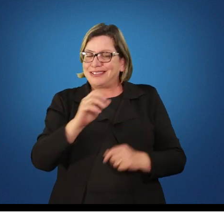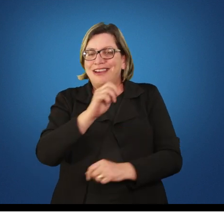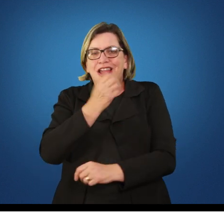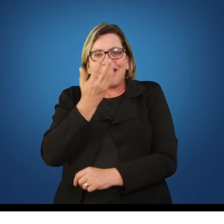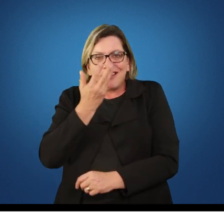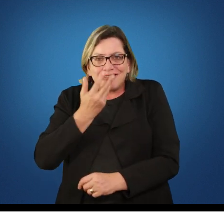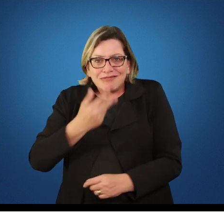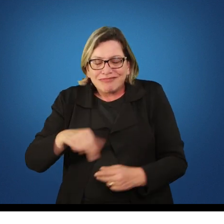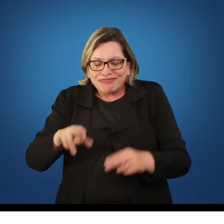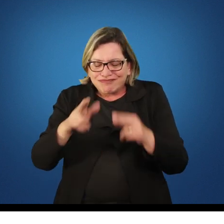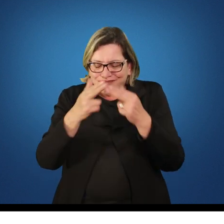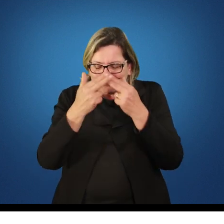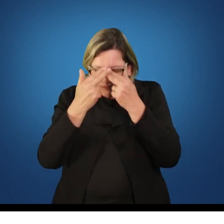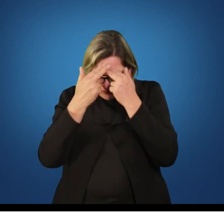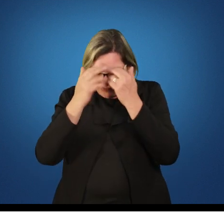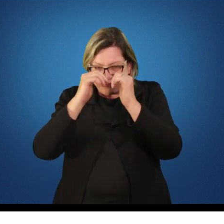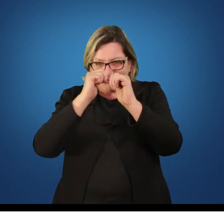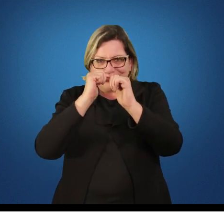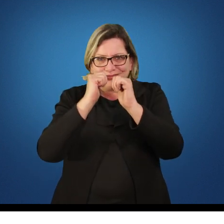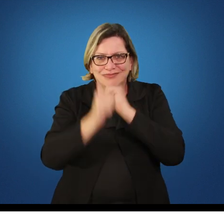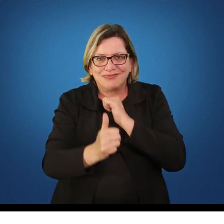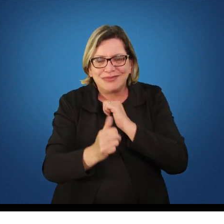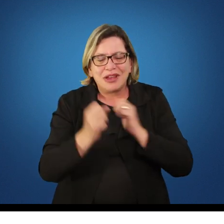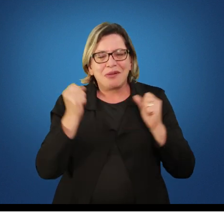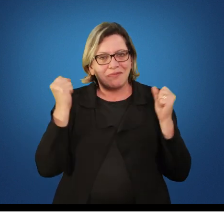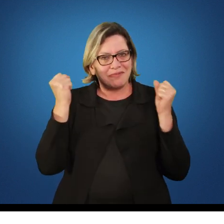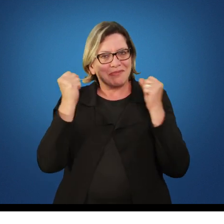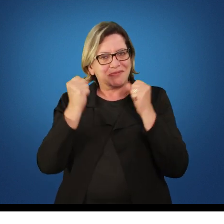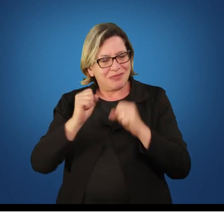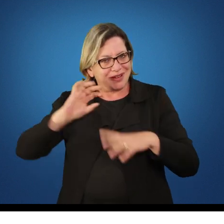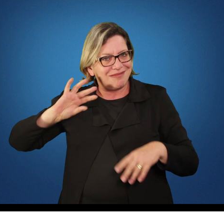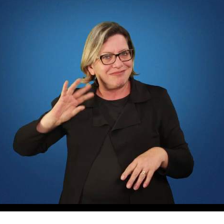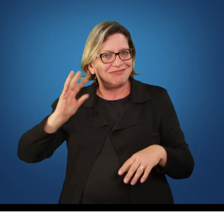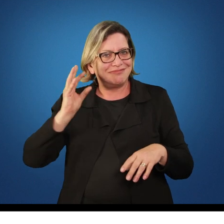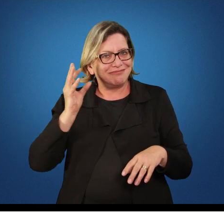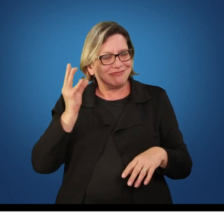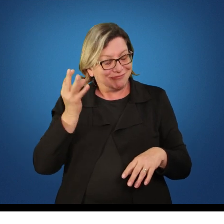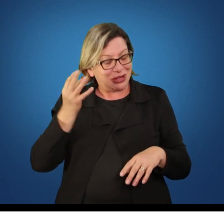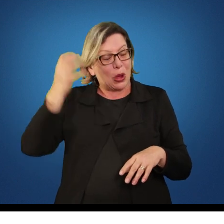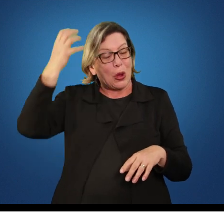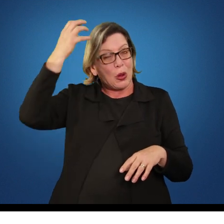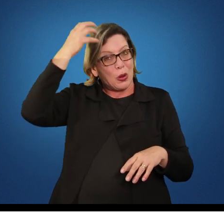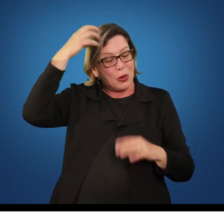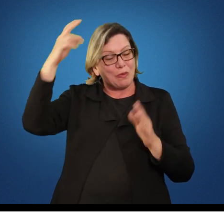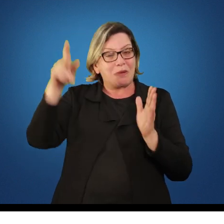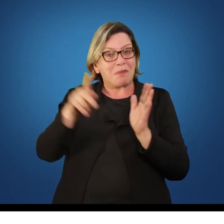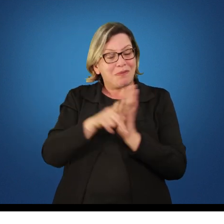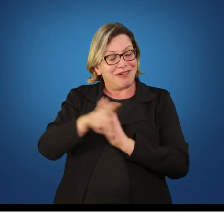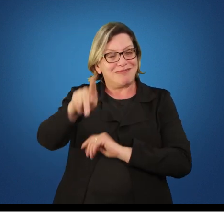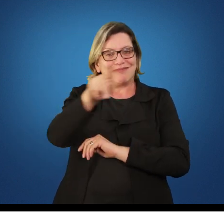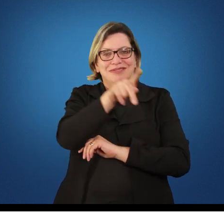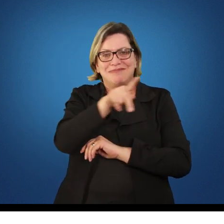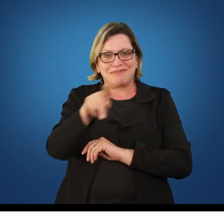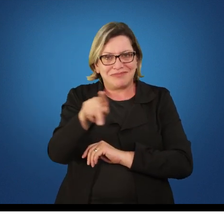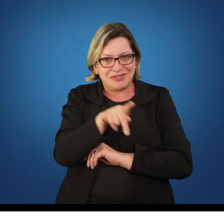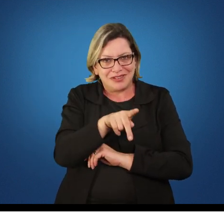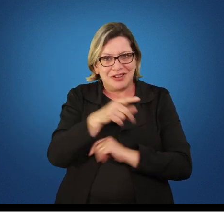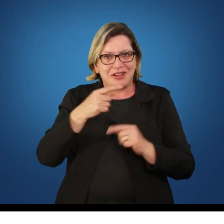qualquer modalidade esportiva, pode ter certeza, coloque essa conta para você, certo? Que você não soube chamar essa